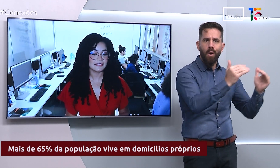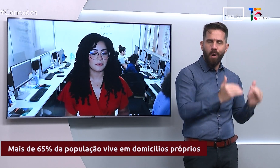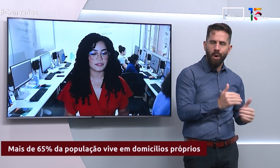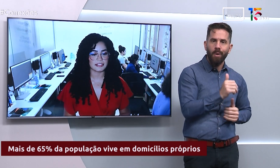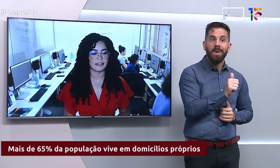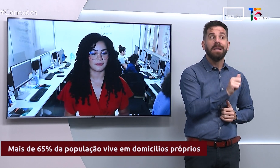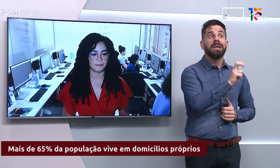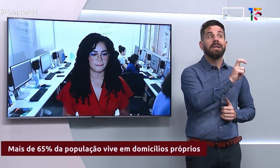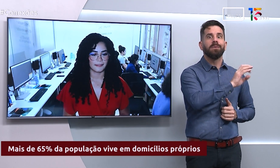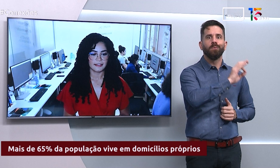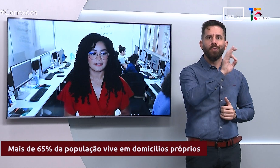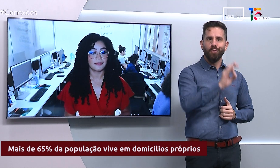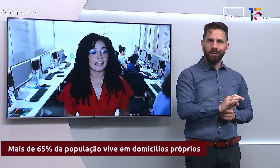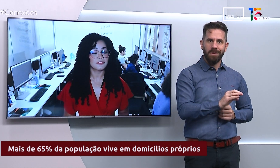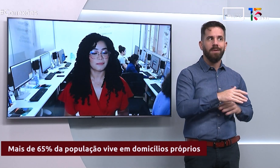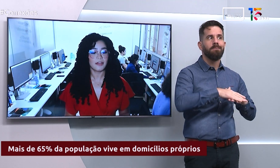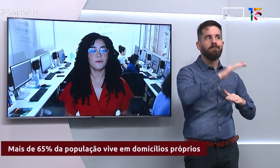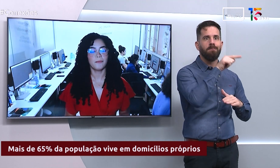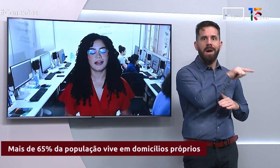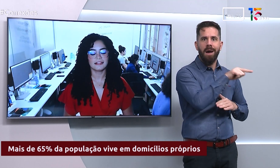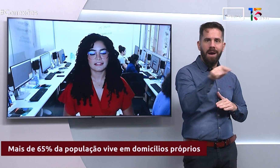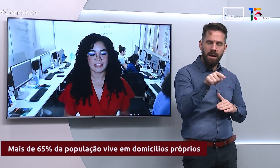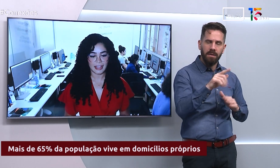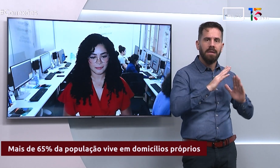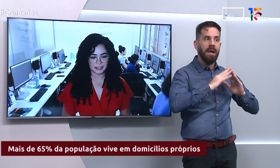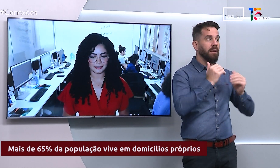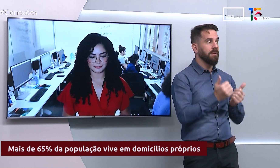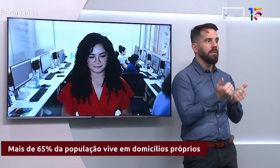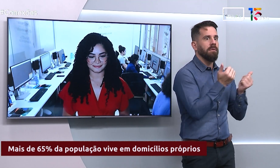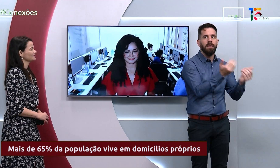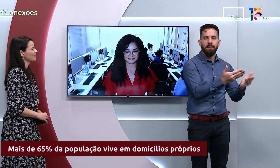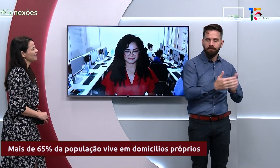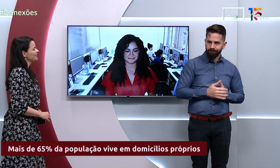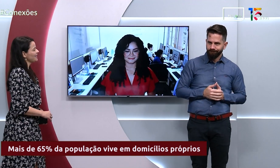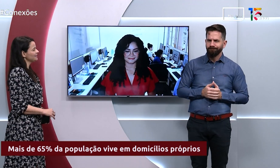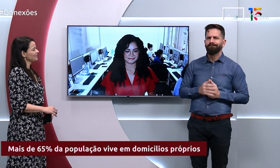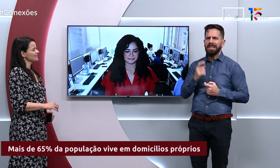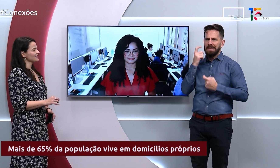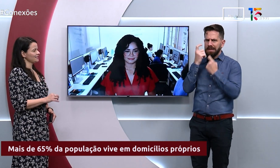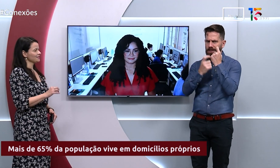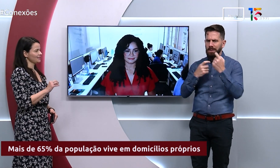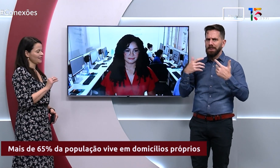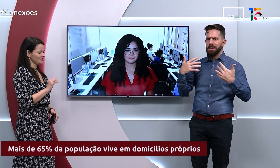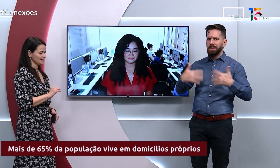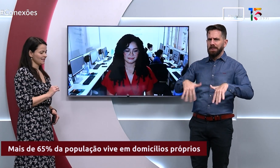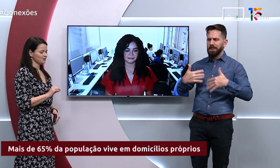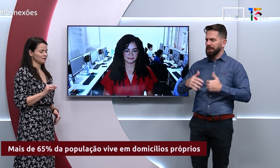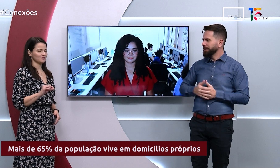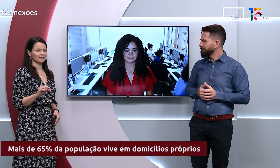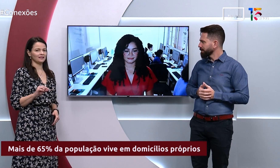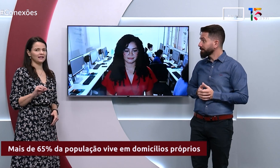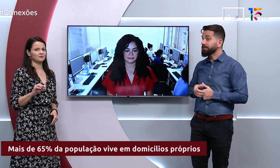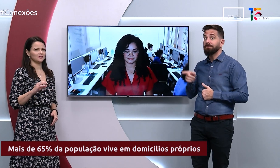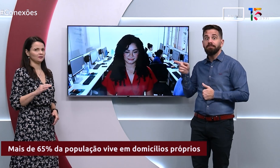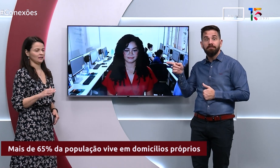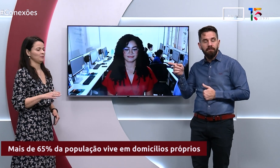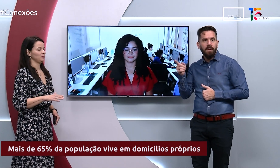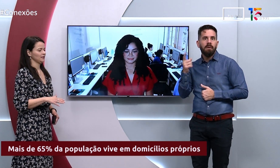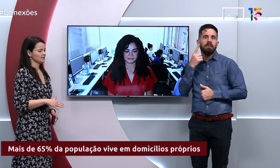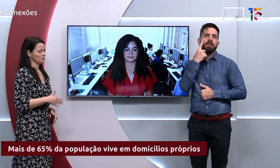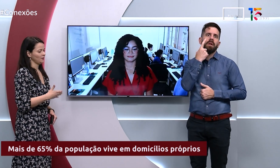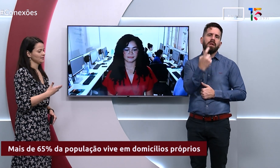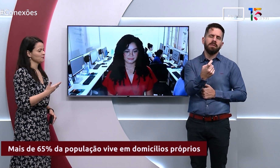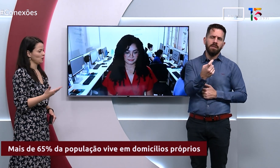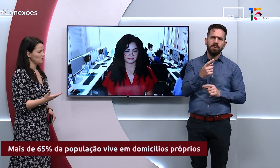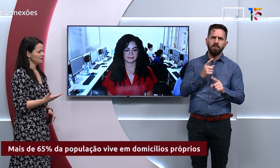15%. São dados preocupantes, né Camila? E é interessante esses dados que você traz, pensando que a